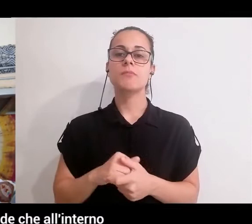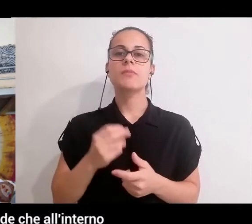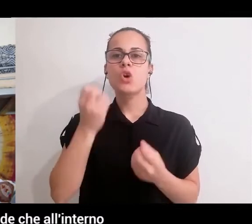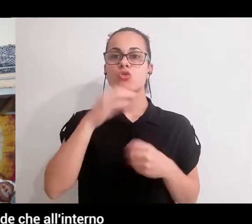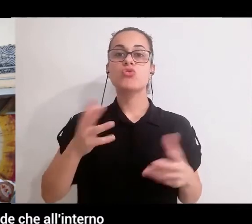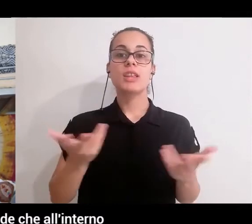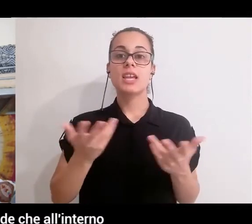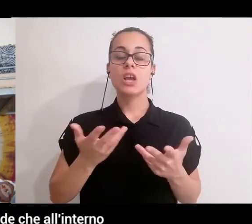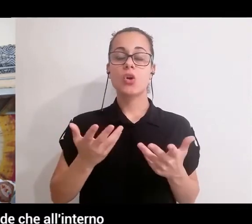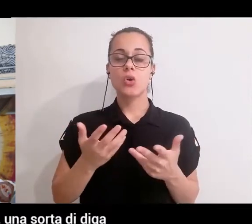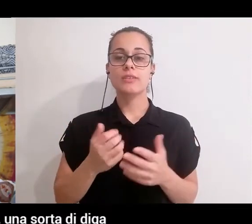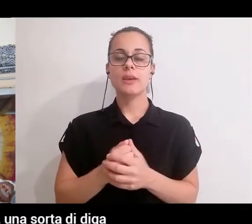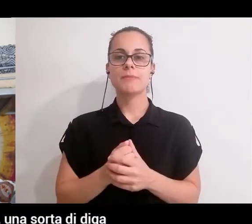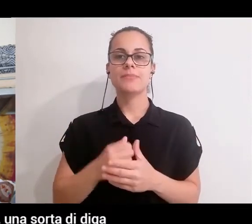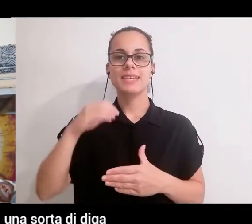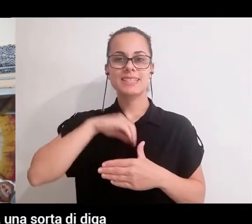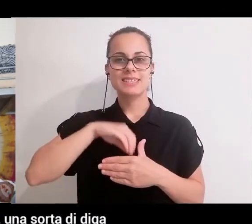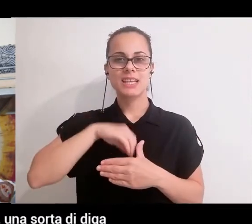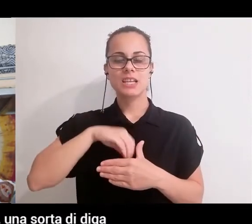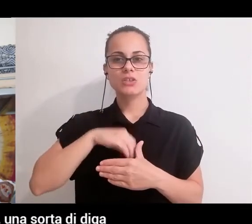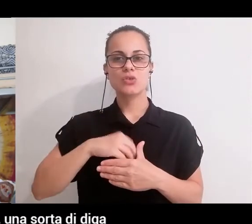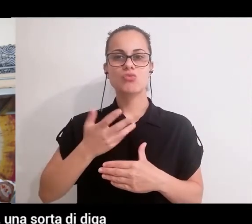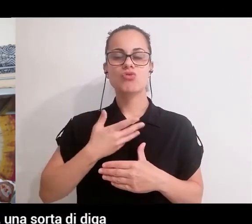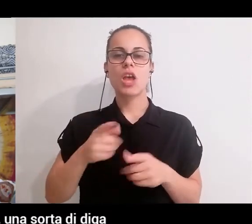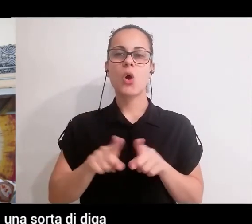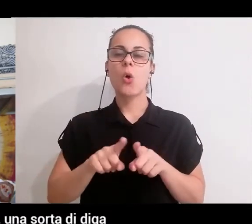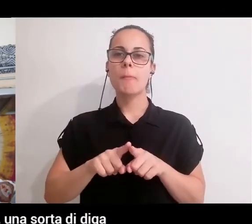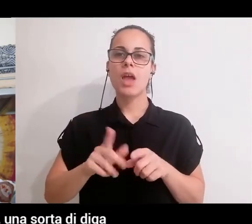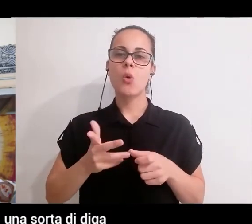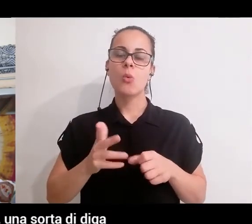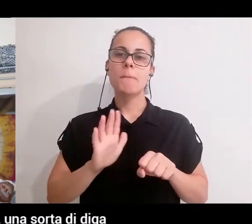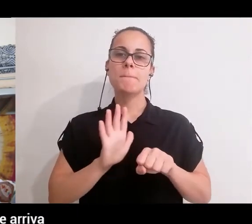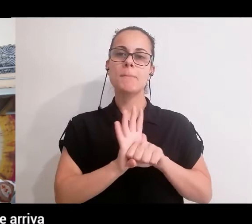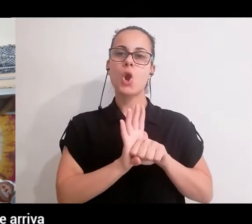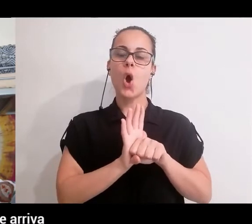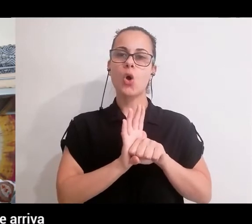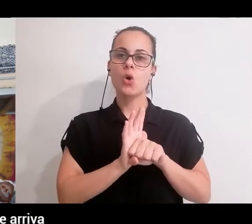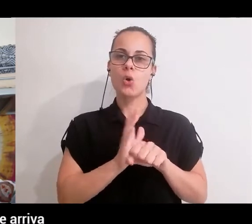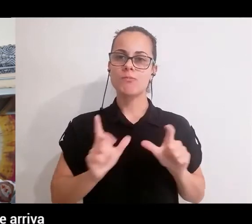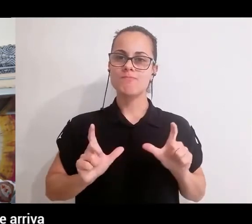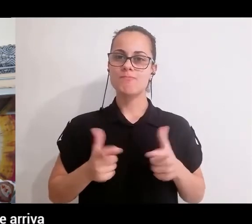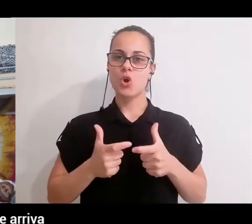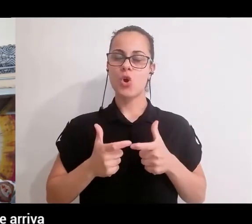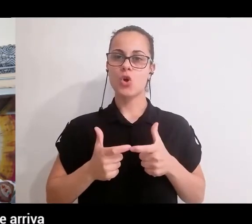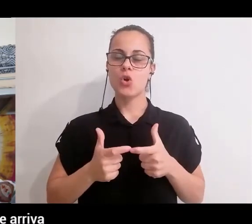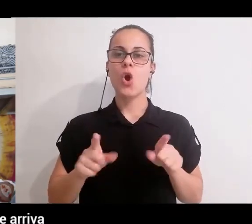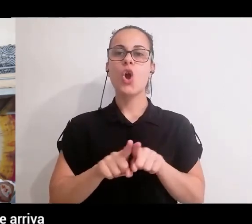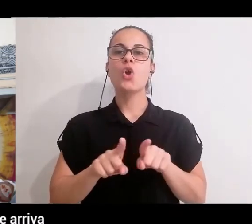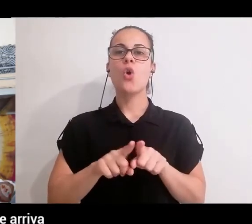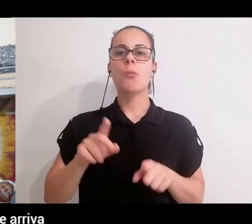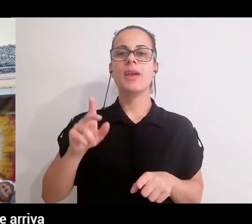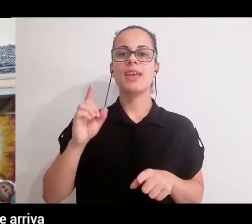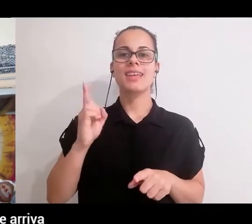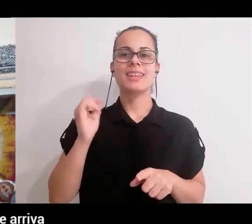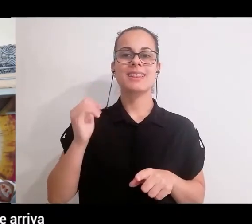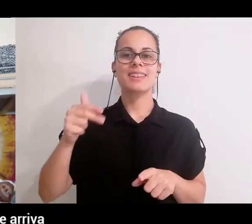'interno? Accade che all'interno di noi si crea anche una sorta di ostacolo, una sorta di diga che non consente alle nadi,